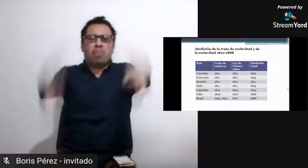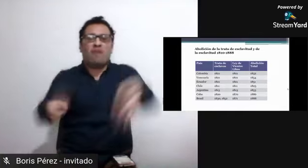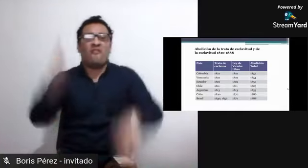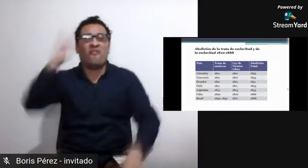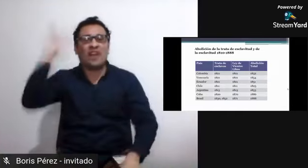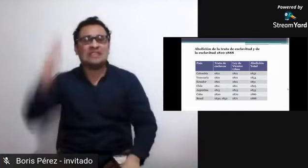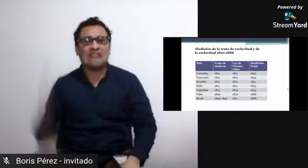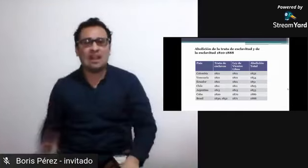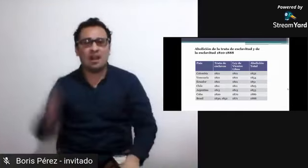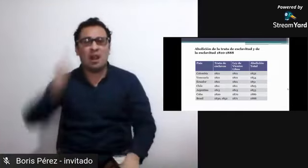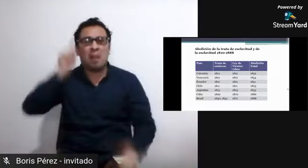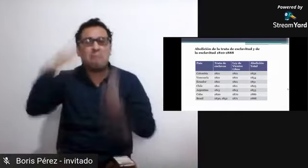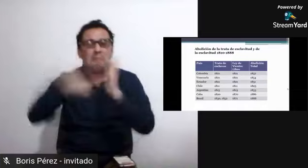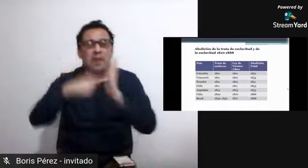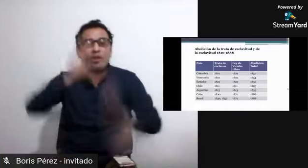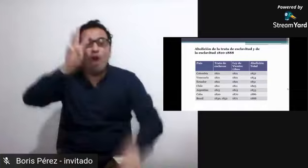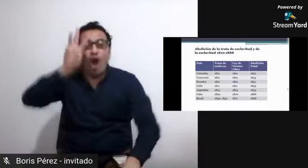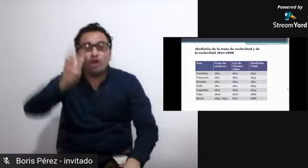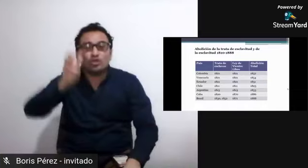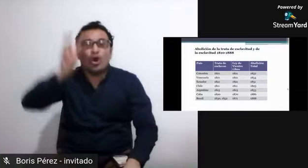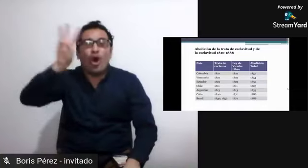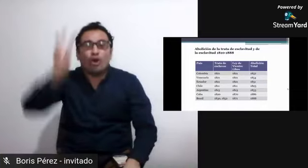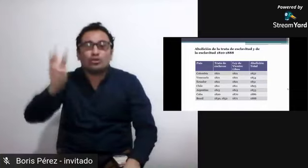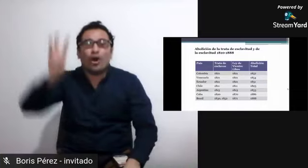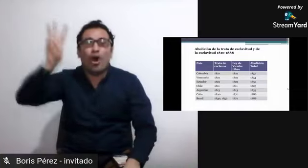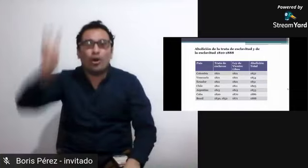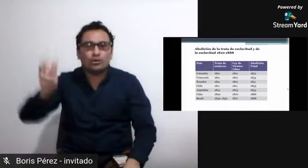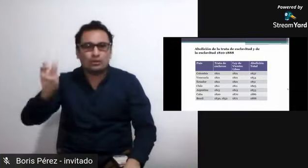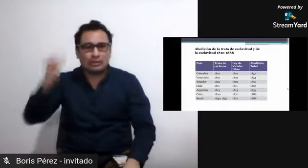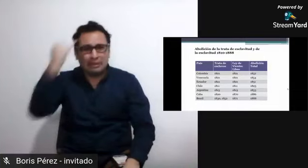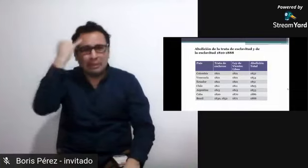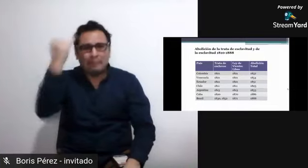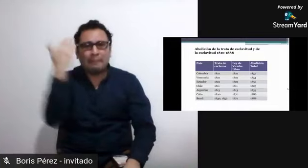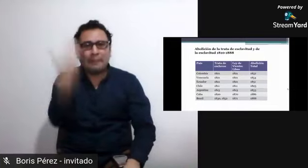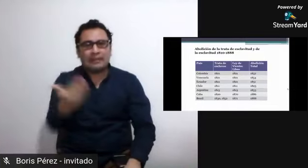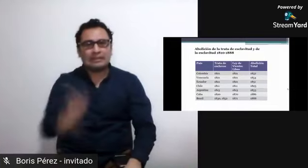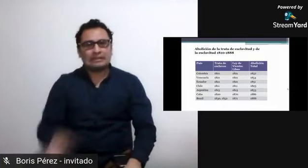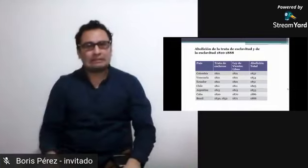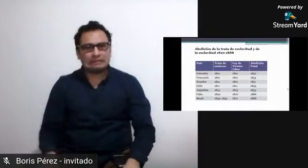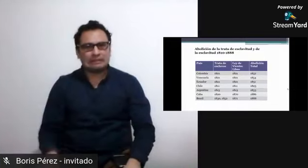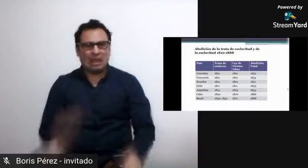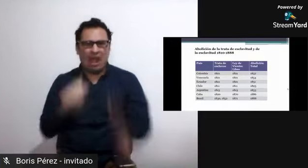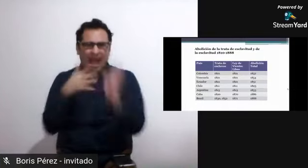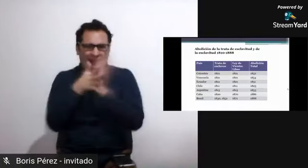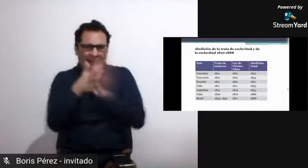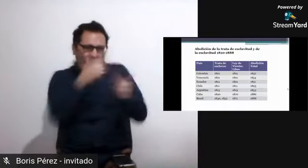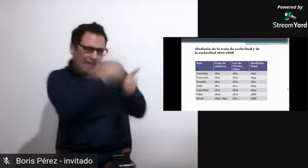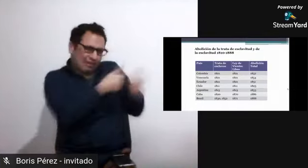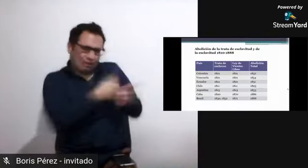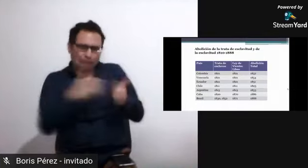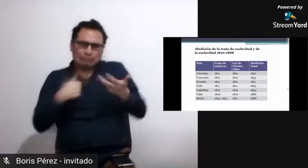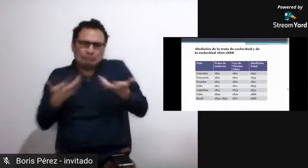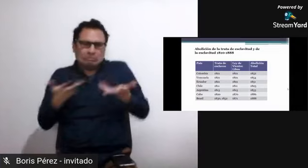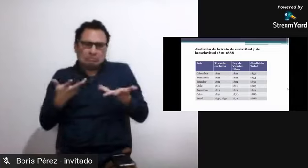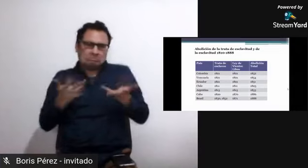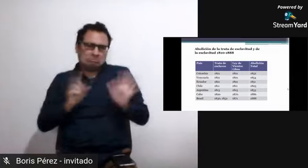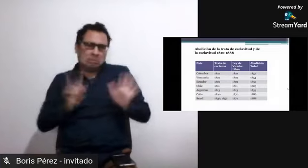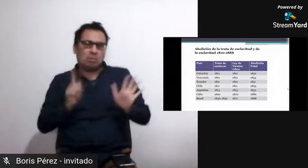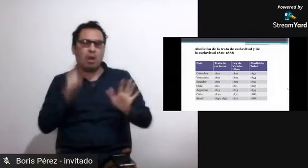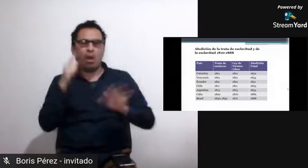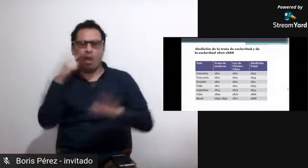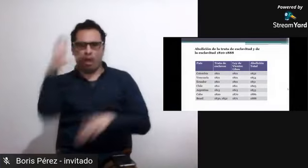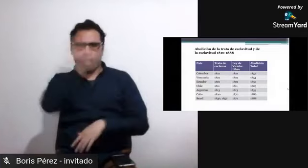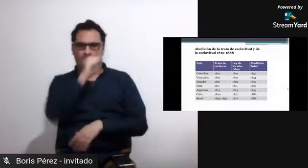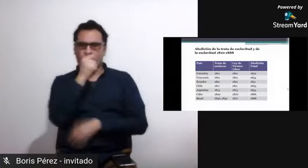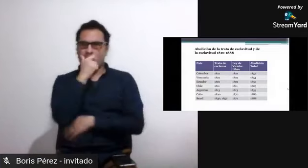nos damos cuenta que empiezan a aumentar el número de esclavos y solo hasta el año 1888 es cuando